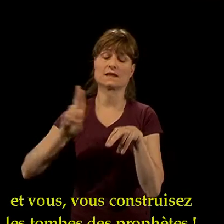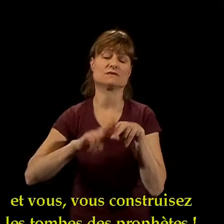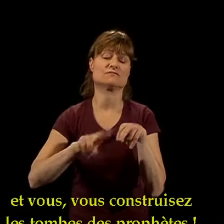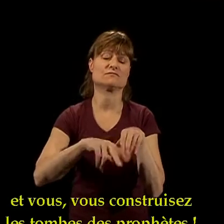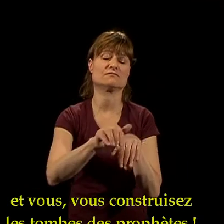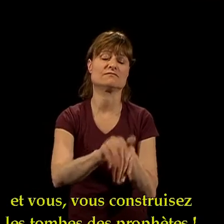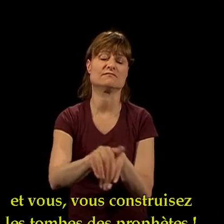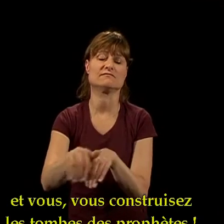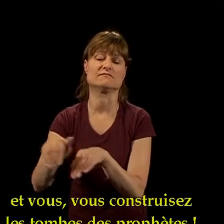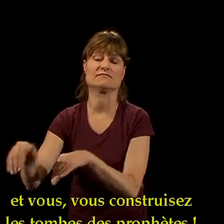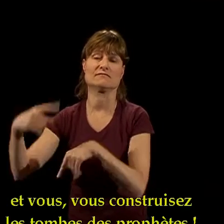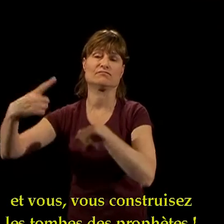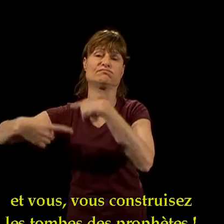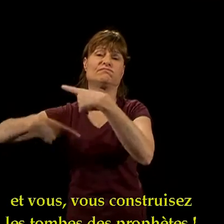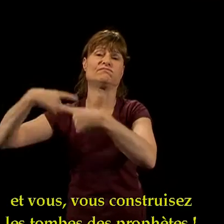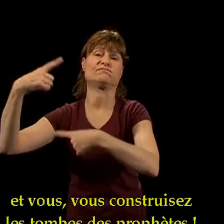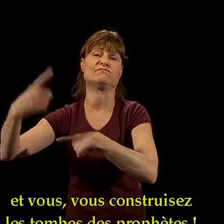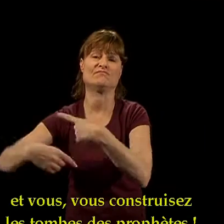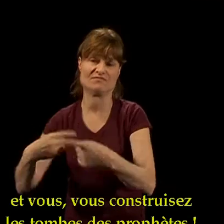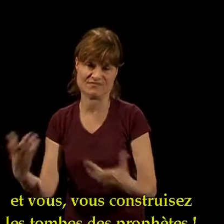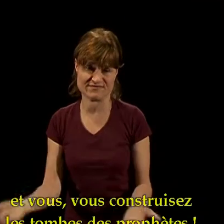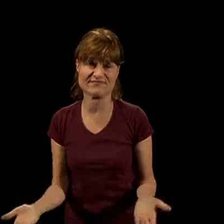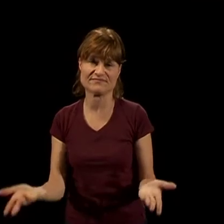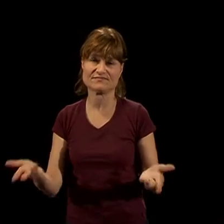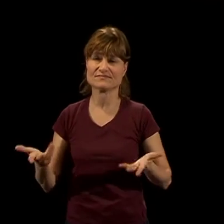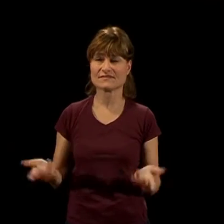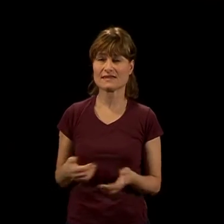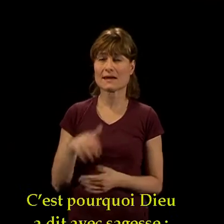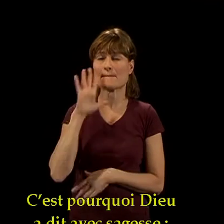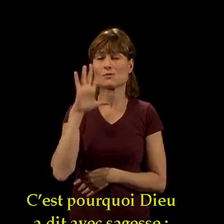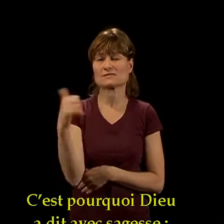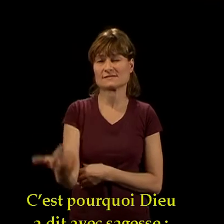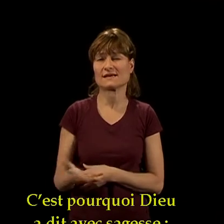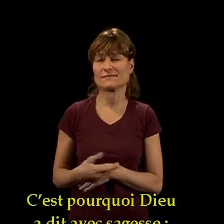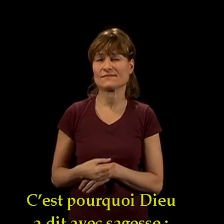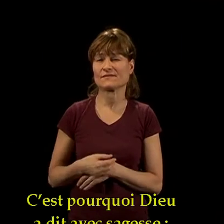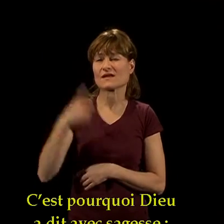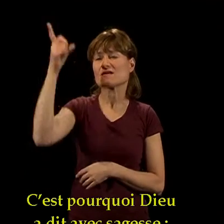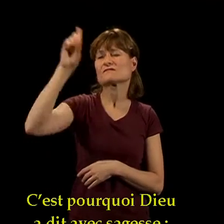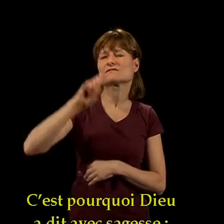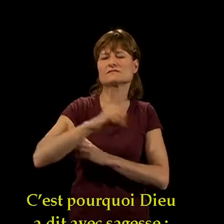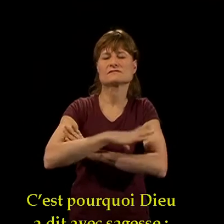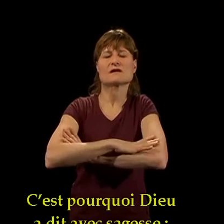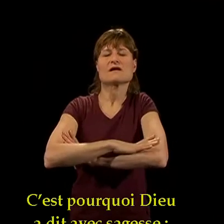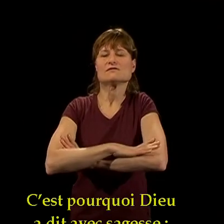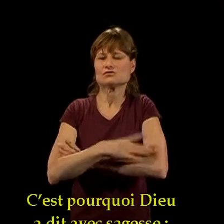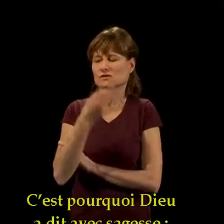sont vos ancêtres des prophètes. C'est pourquoi Dieu a dit avec sagesse «